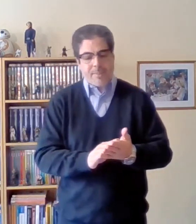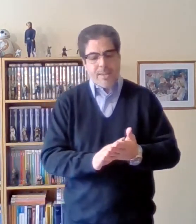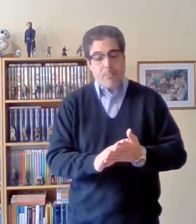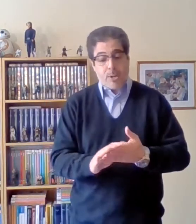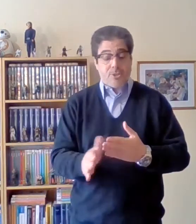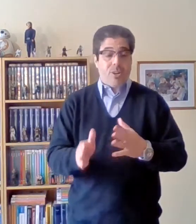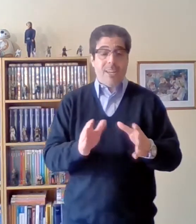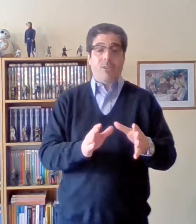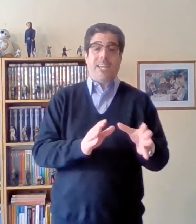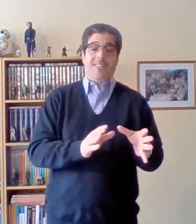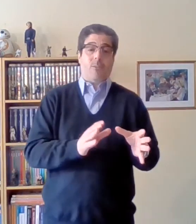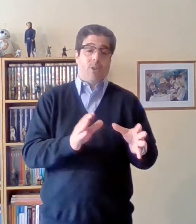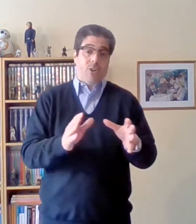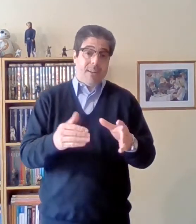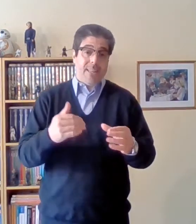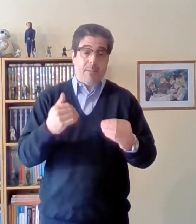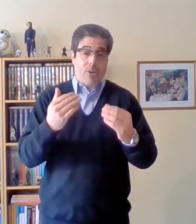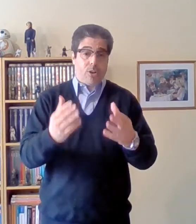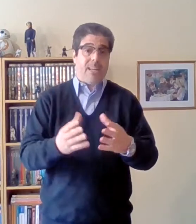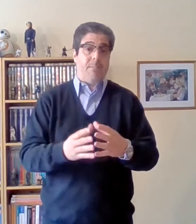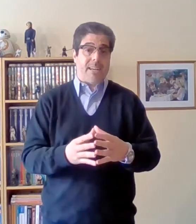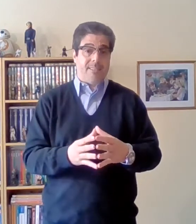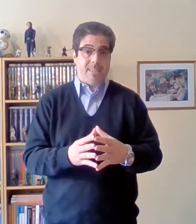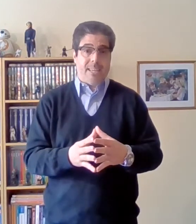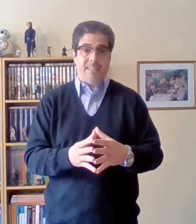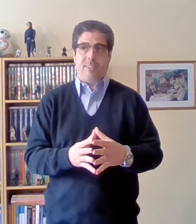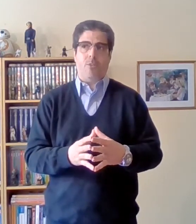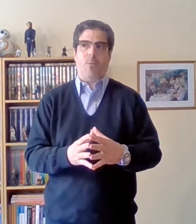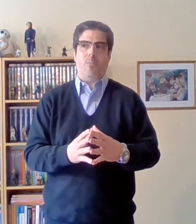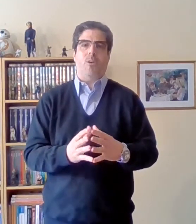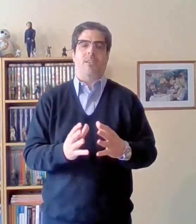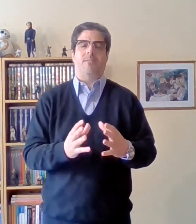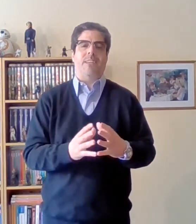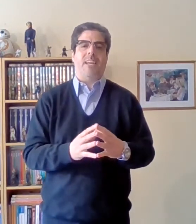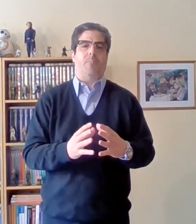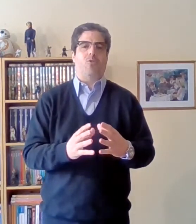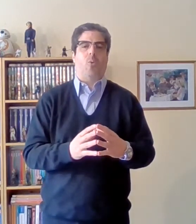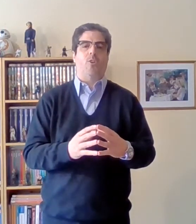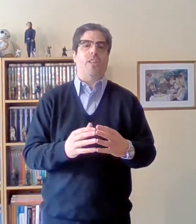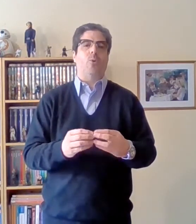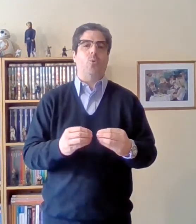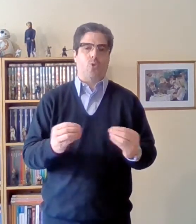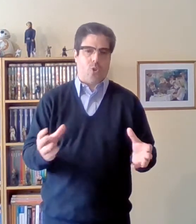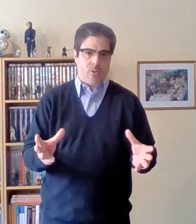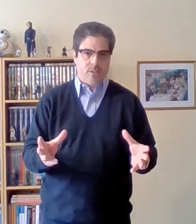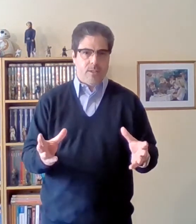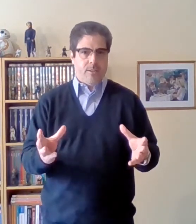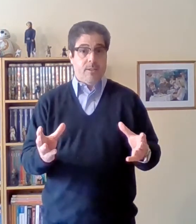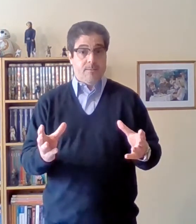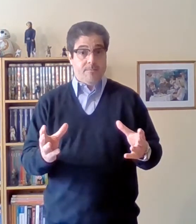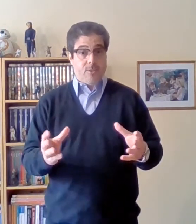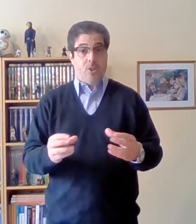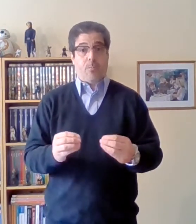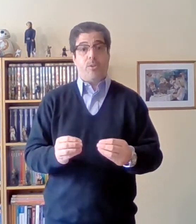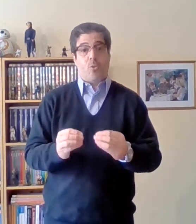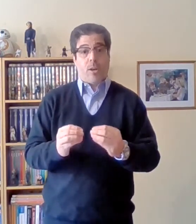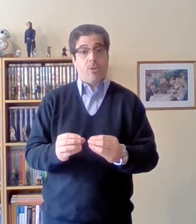por eso es lo que hace cuando habla del valor de las mercancías dice no podemos definirla por su valor de uso sino por su valor